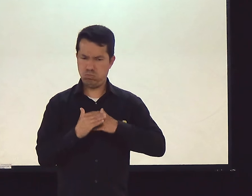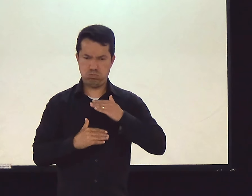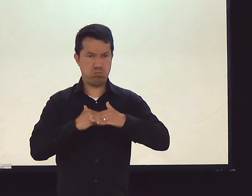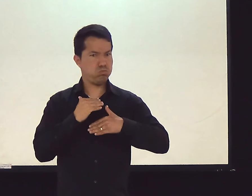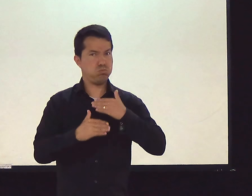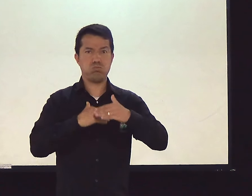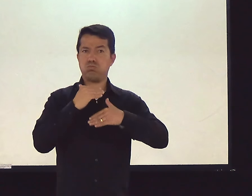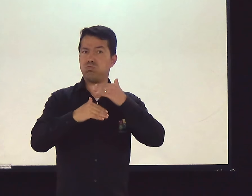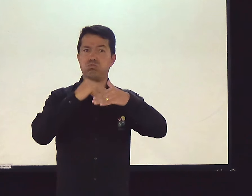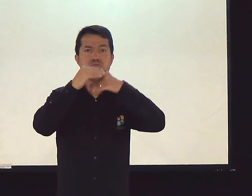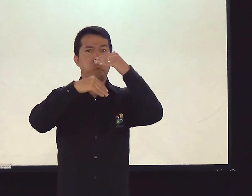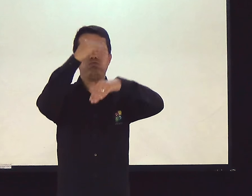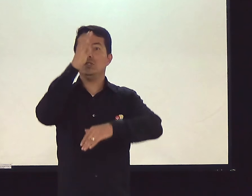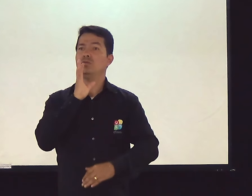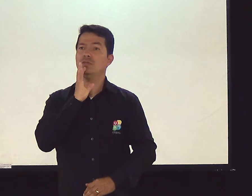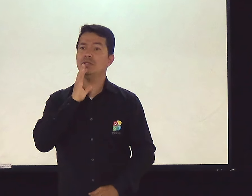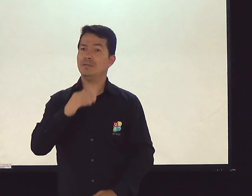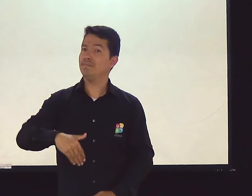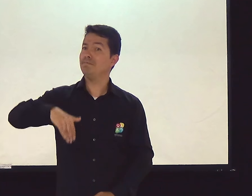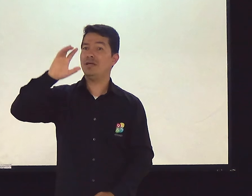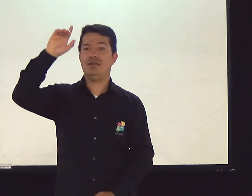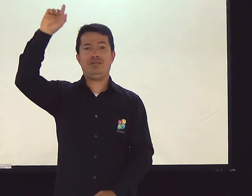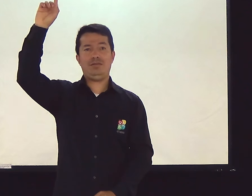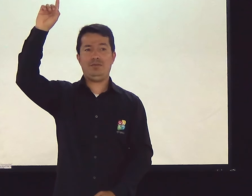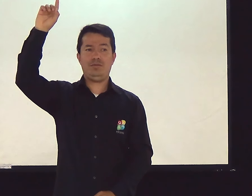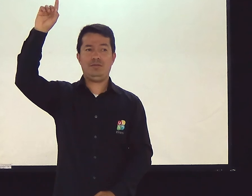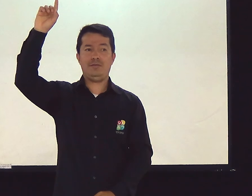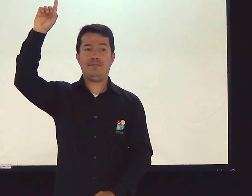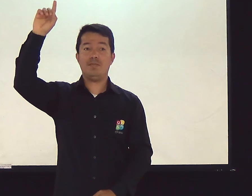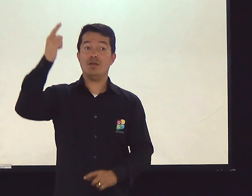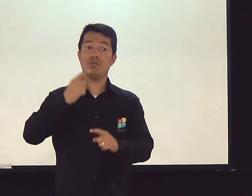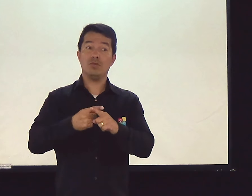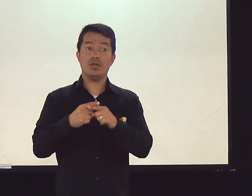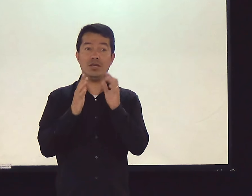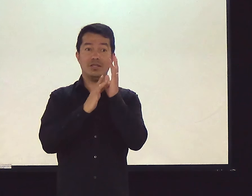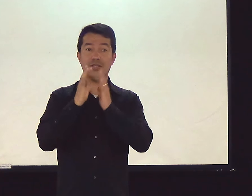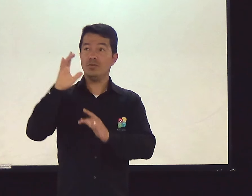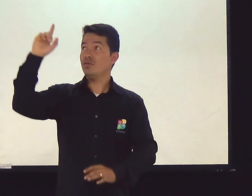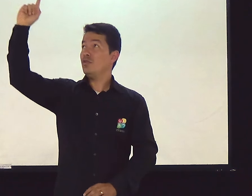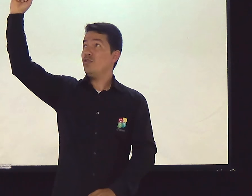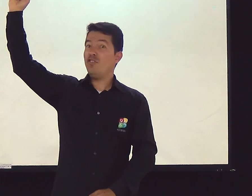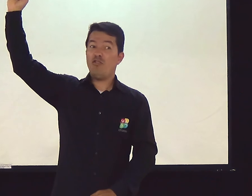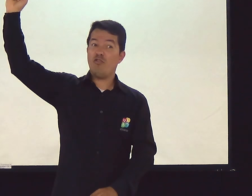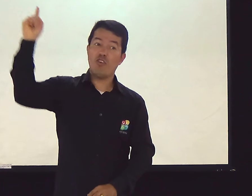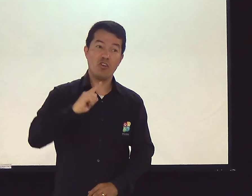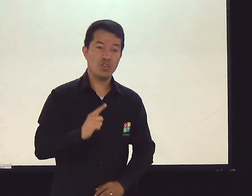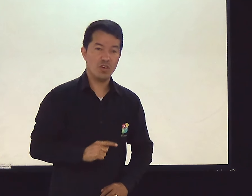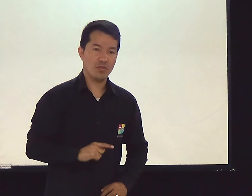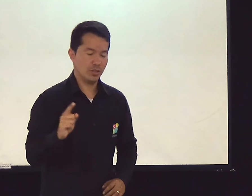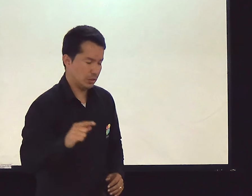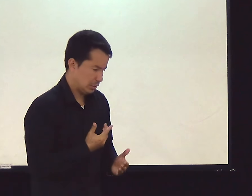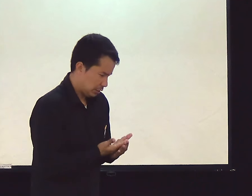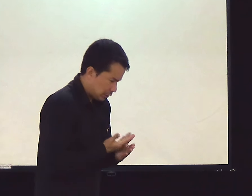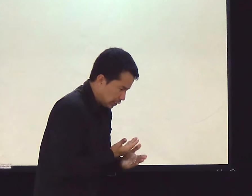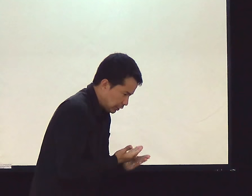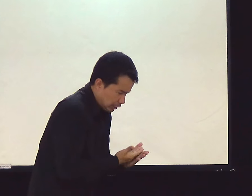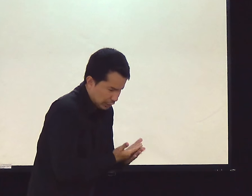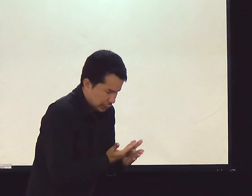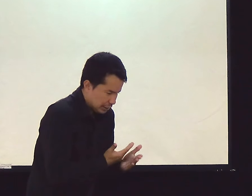Mateus. Mas você tem que crescer. Não para só aí. Porque Jesus volta. E aí você está lendo,